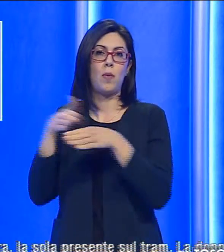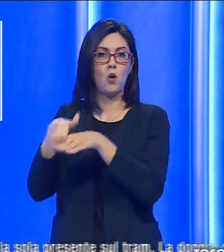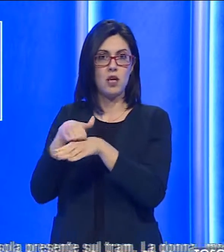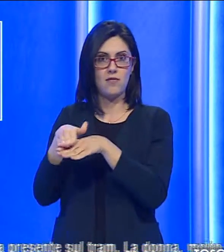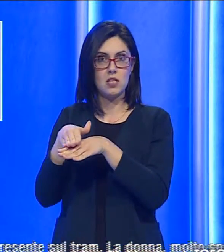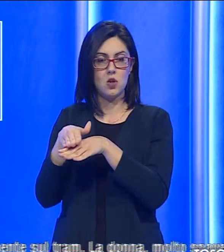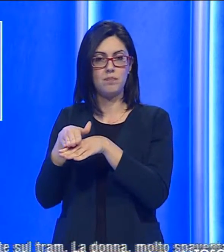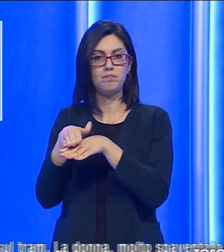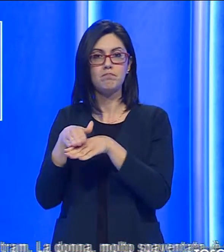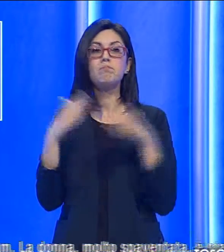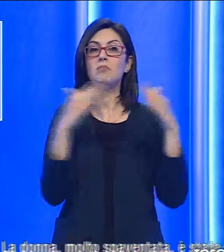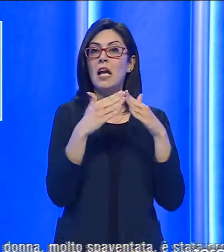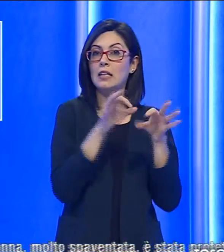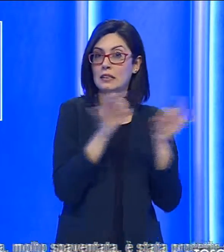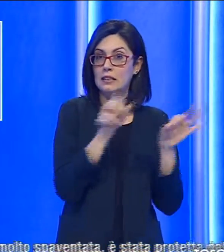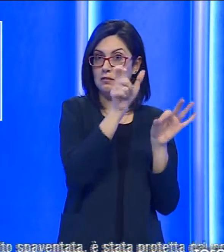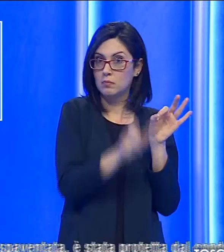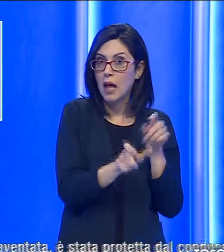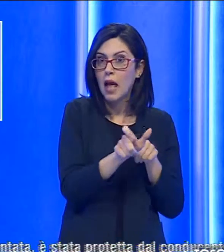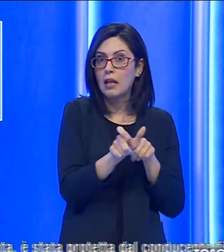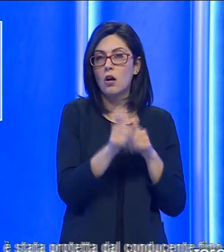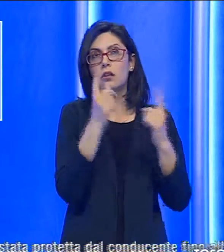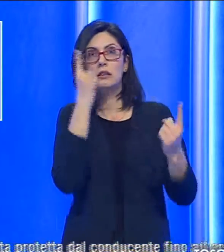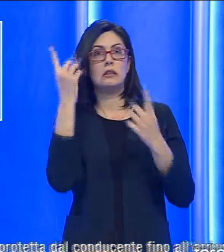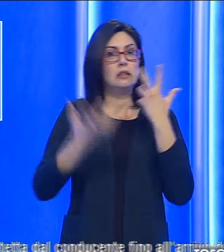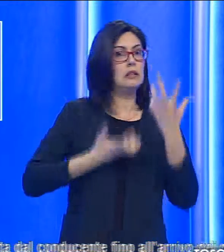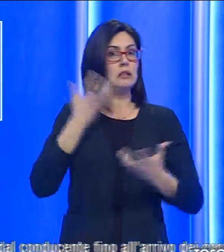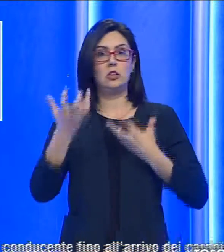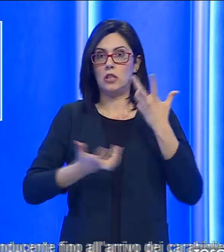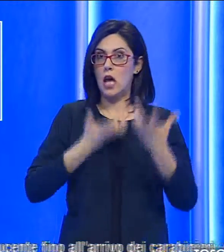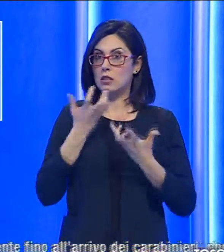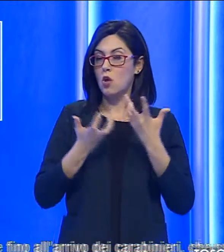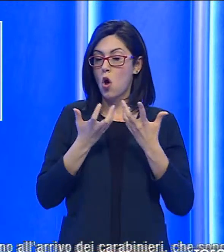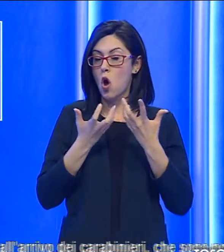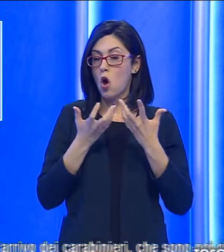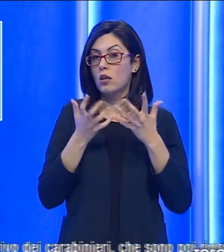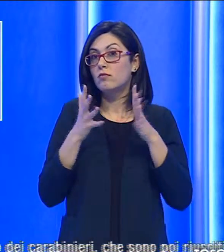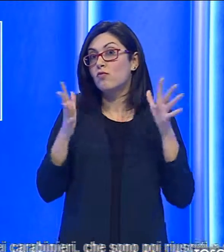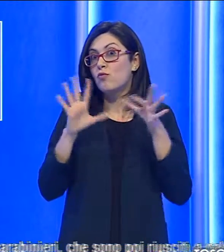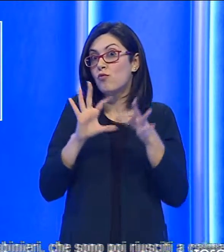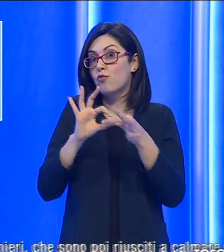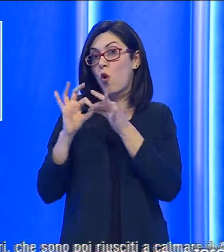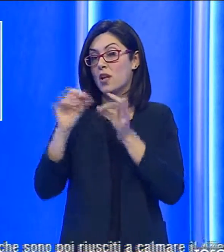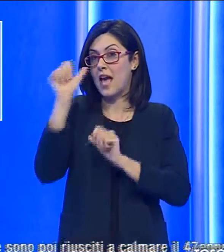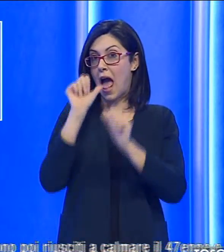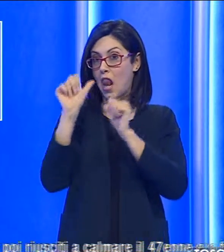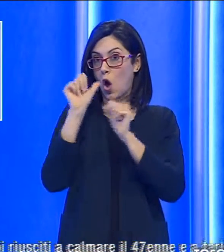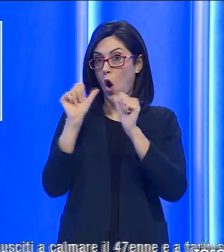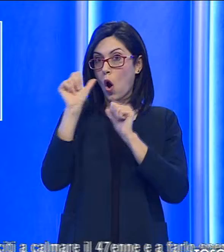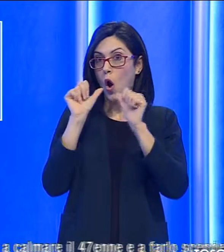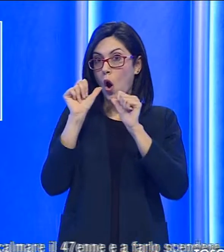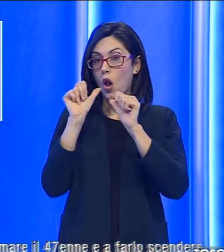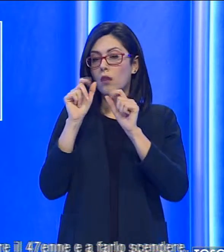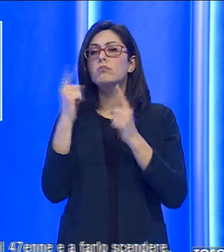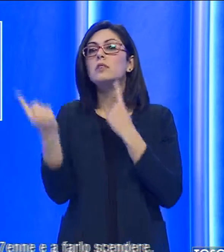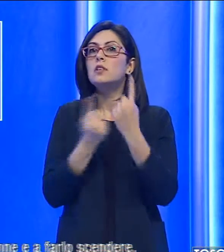Il senza tetto era in evidente stato di alterazione dovuto probabilmente all'abuso di alcol. Alla